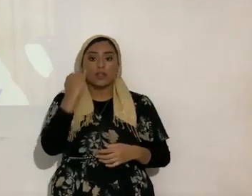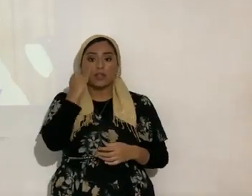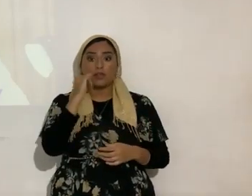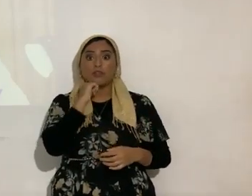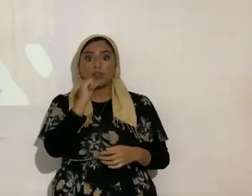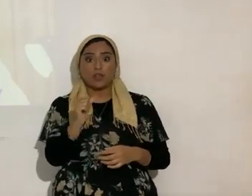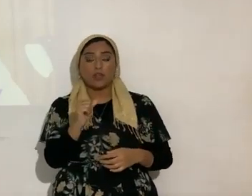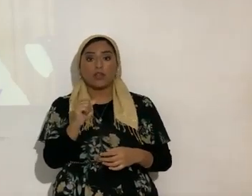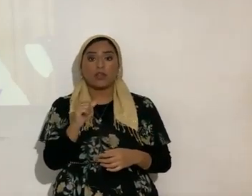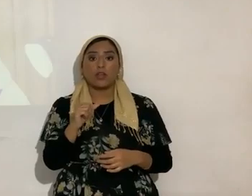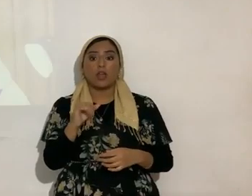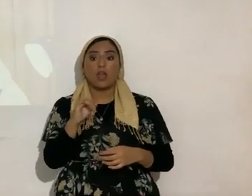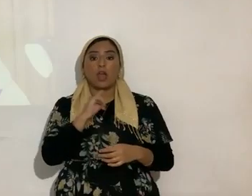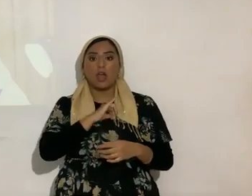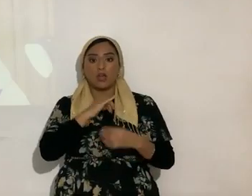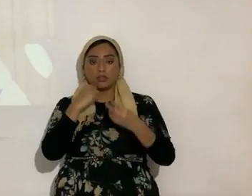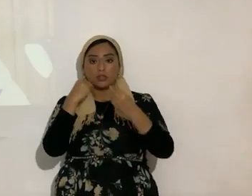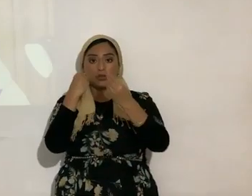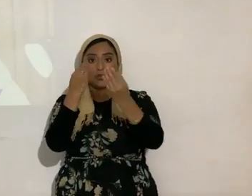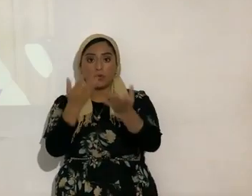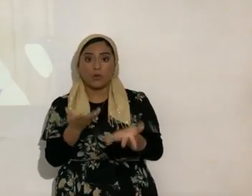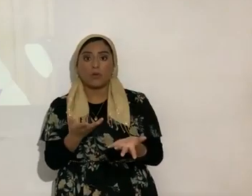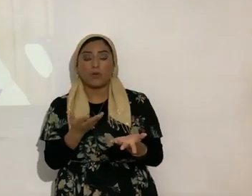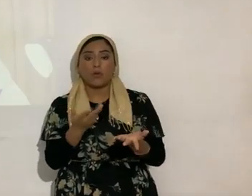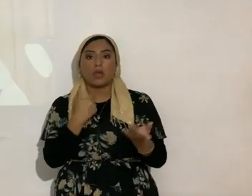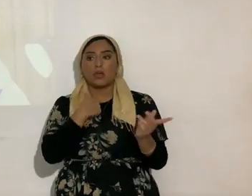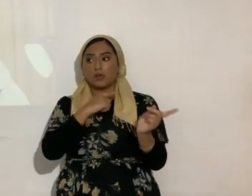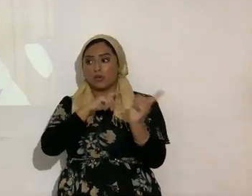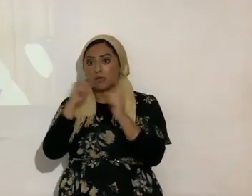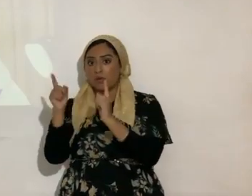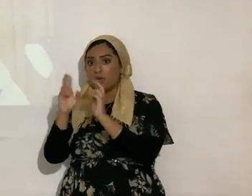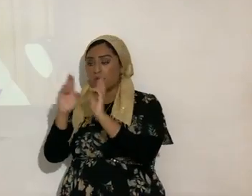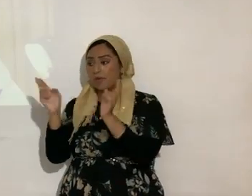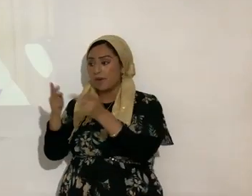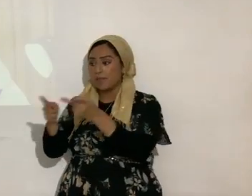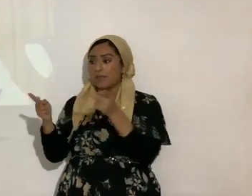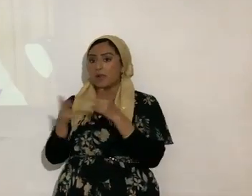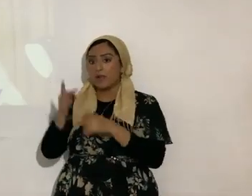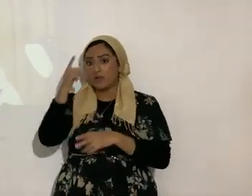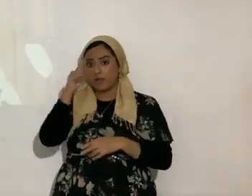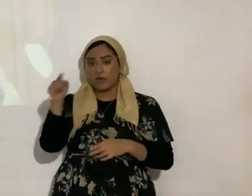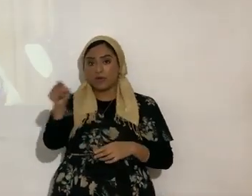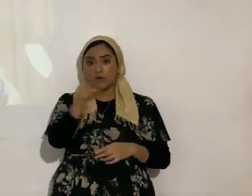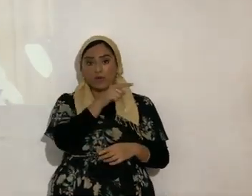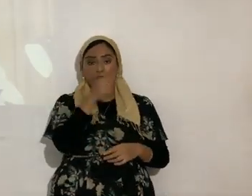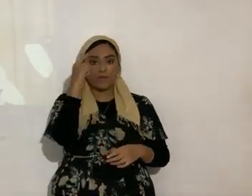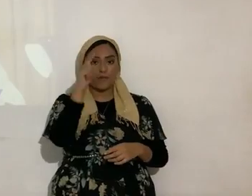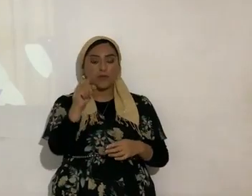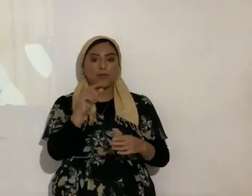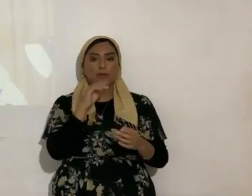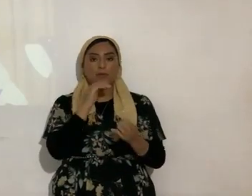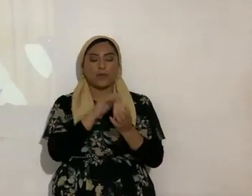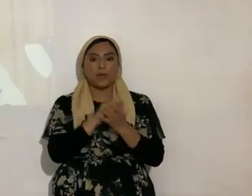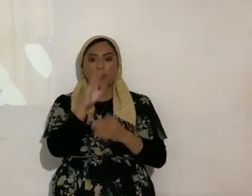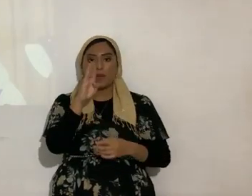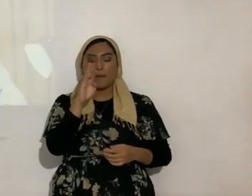yo os lo hubiera dicho voy pues a preparar lugar para vosotros para la novia calán en hebreo